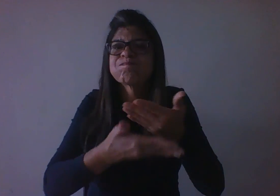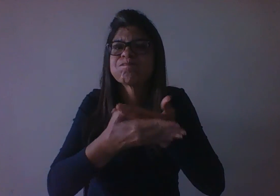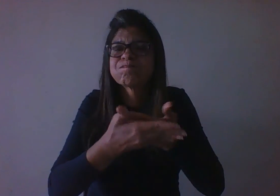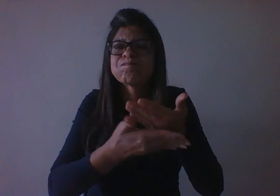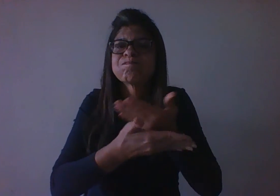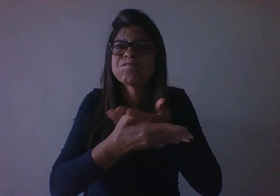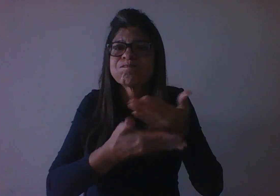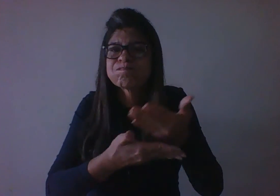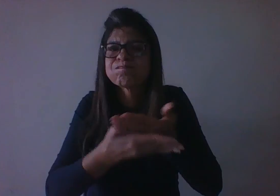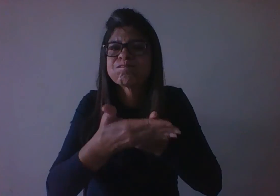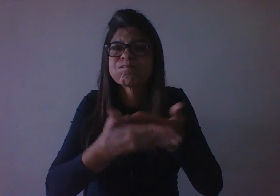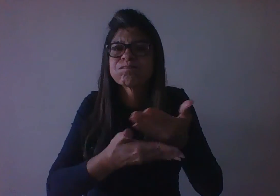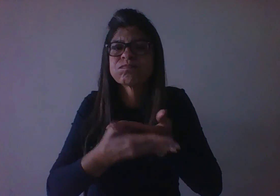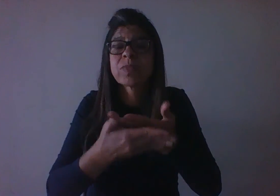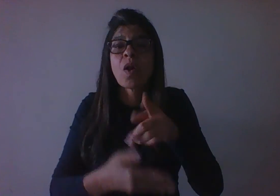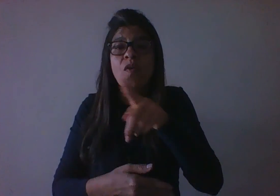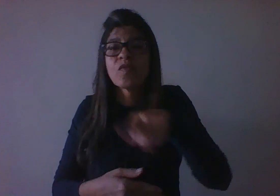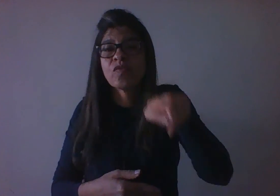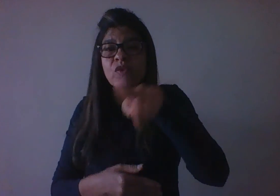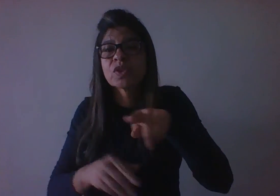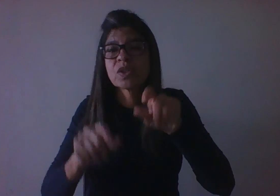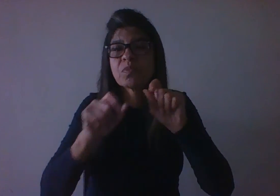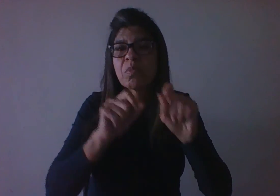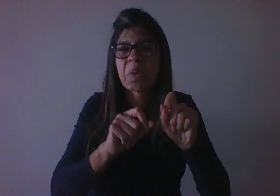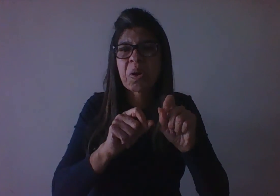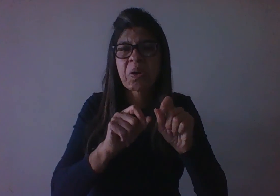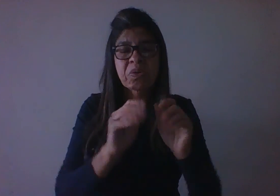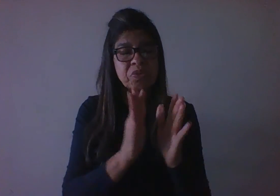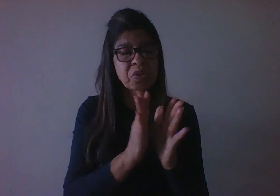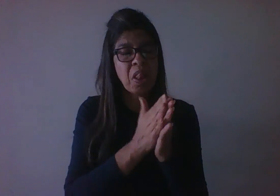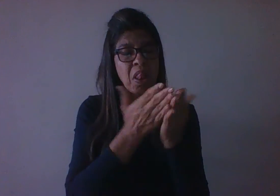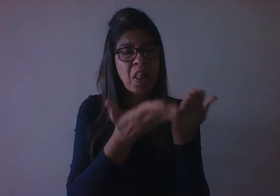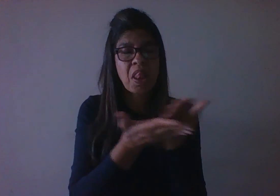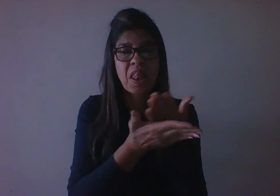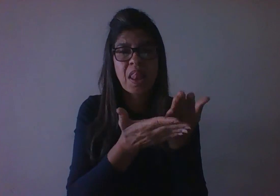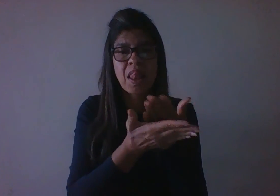o caderno didático, lendo livros, perguntando para as pessoas, indo a palestras, etc.